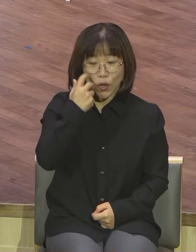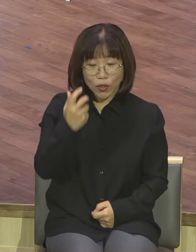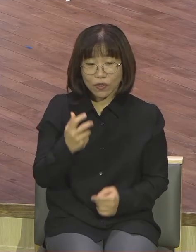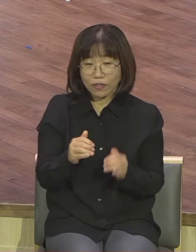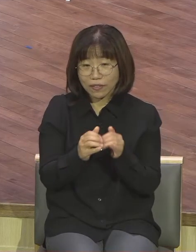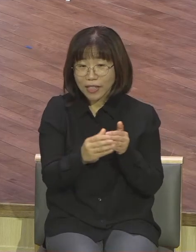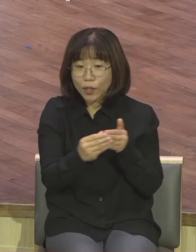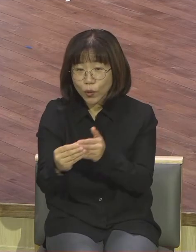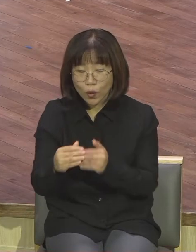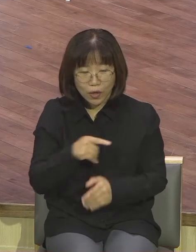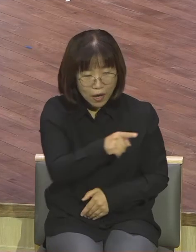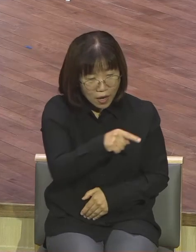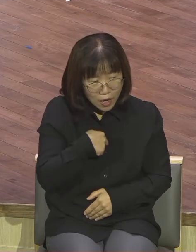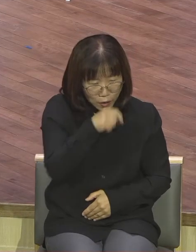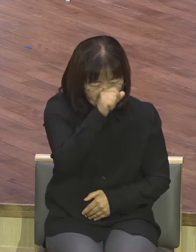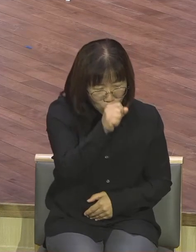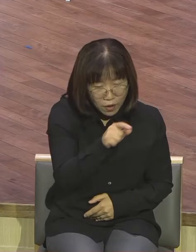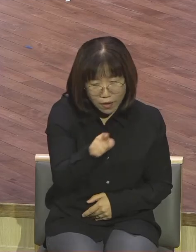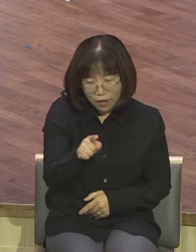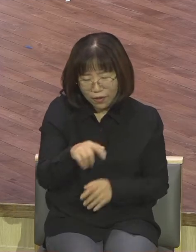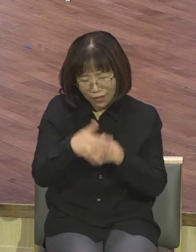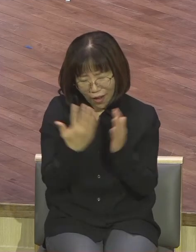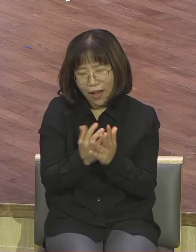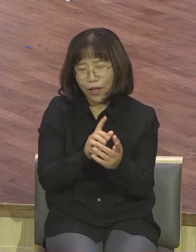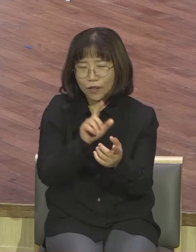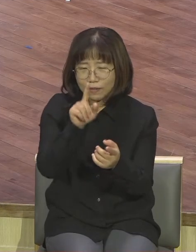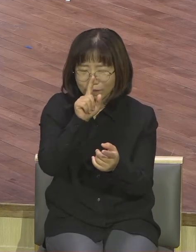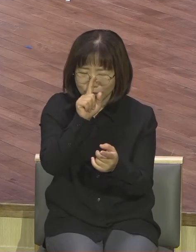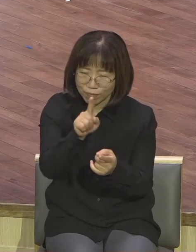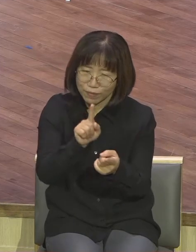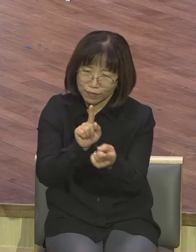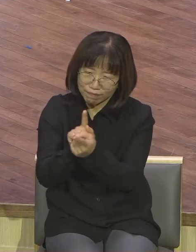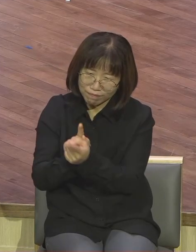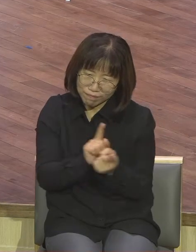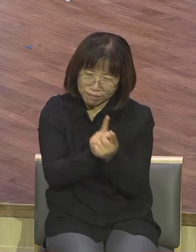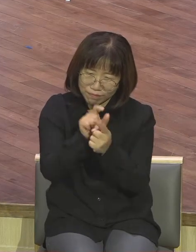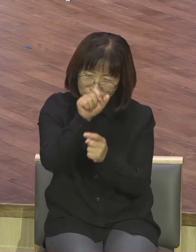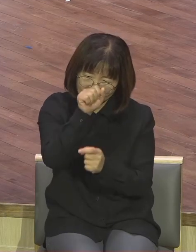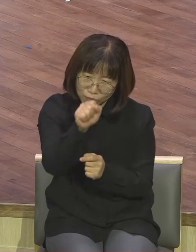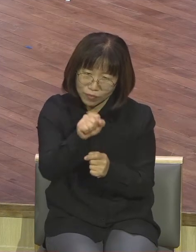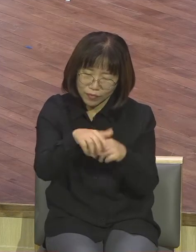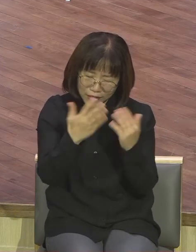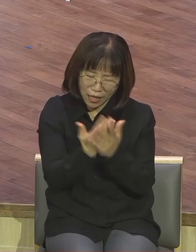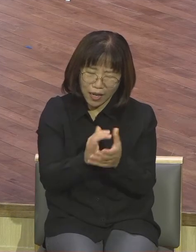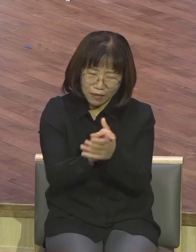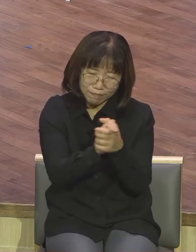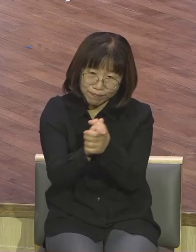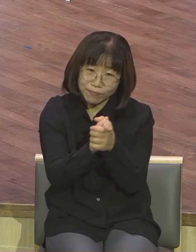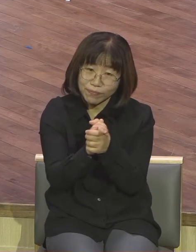동기가 없으니까 동기가 주장이 없으니까 성령도 받으니까 아멘